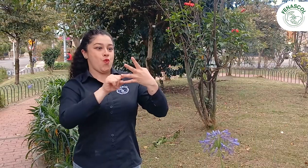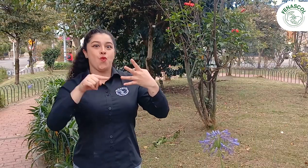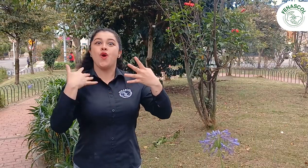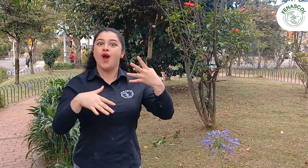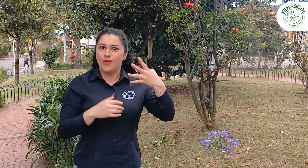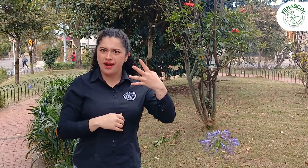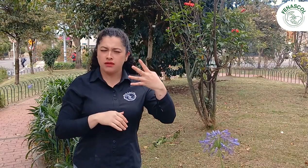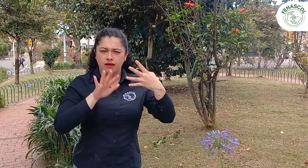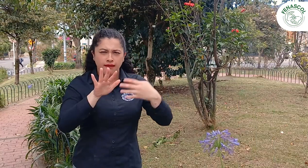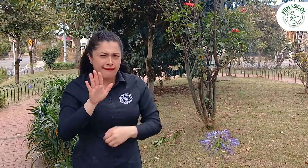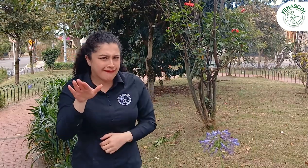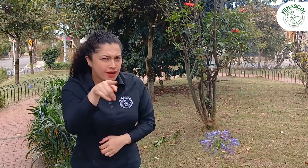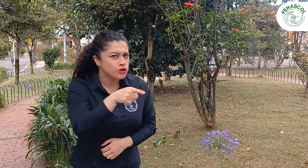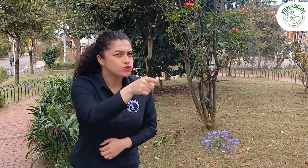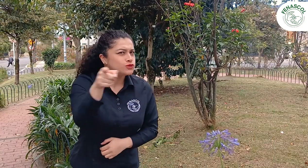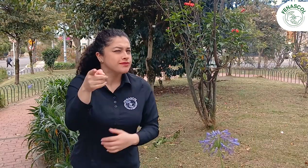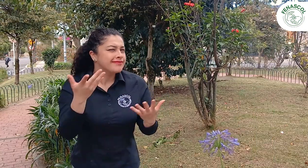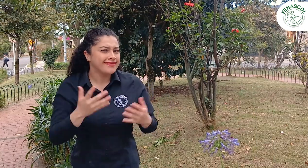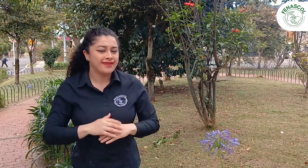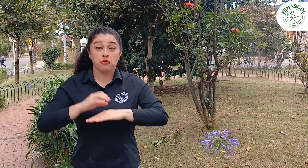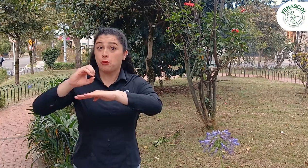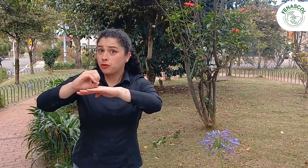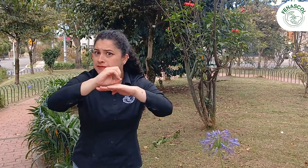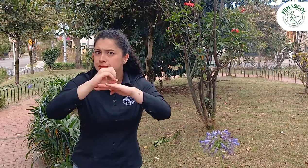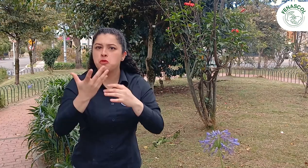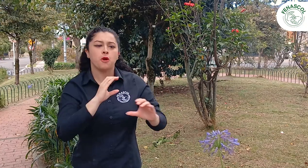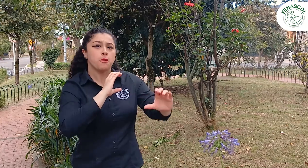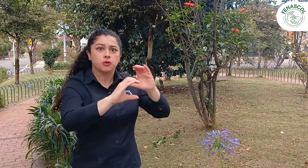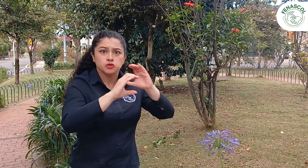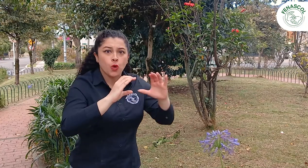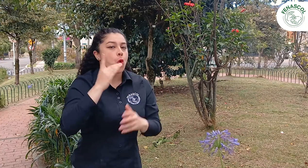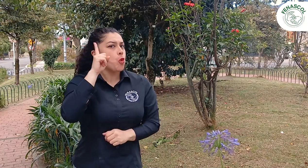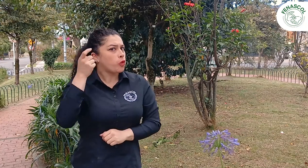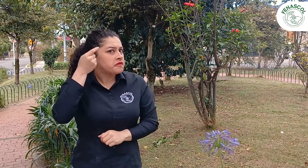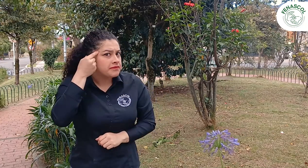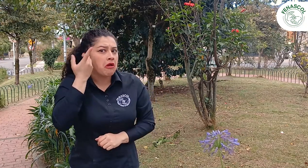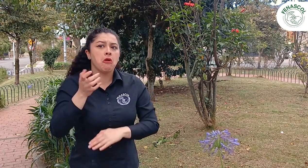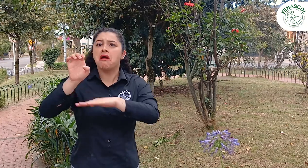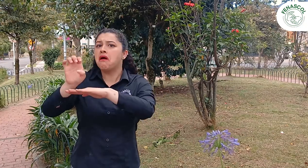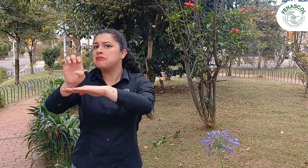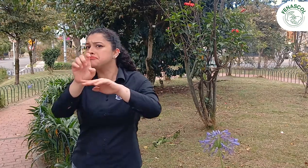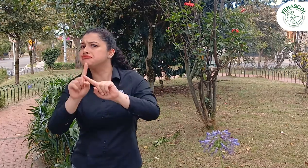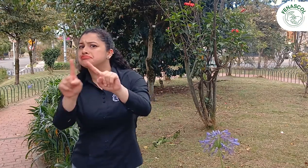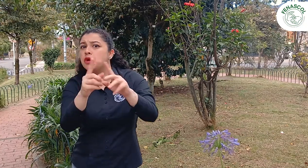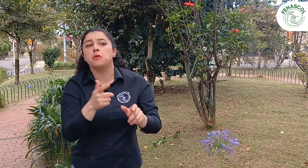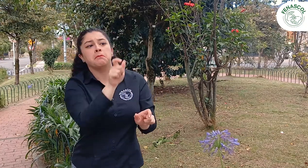Y para simbolizar el compromiso por hacer los espacios accesibles de organizaciones,